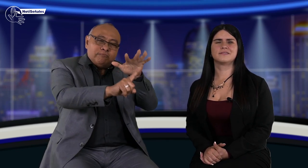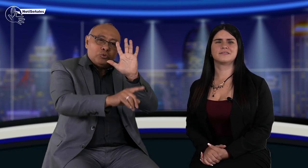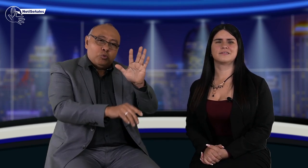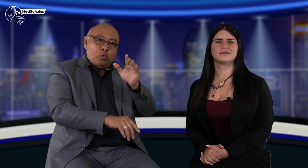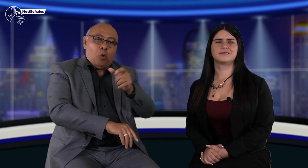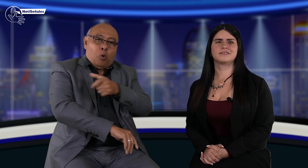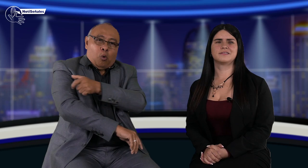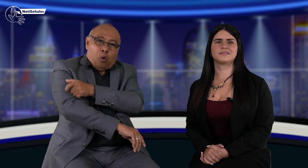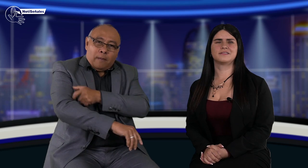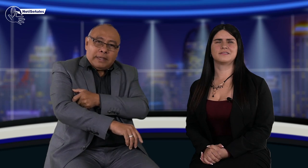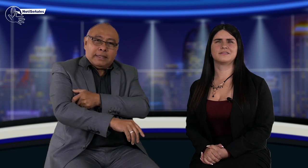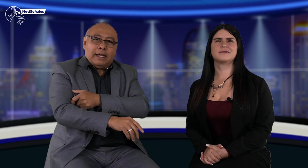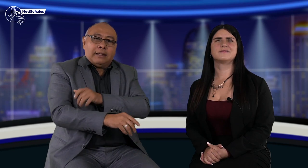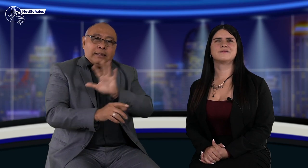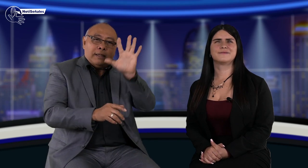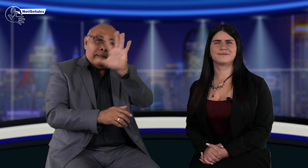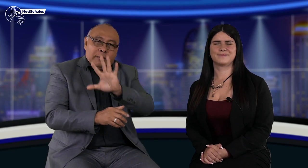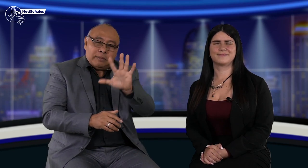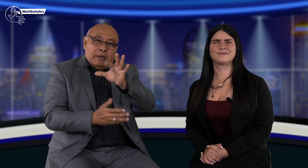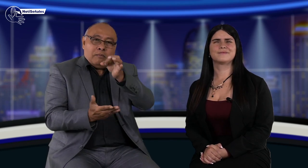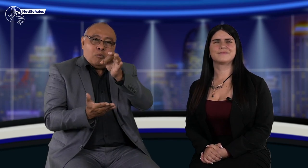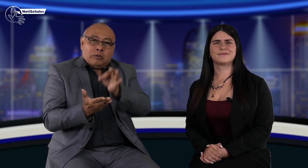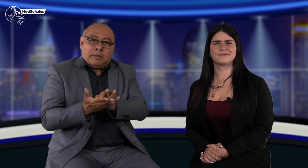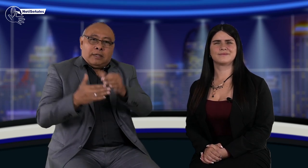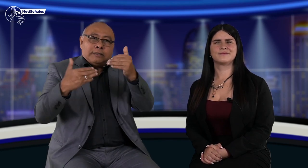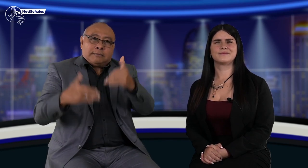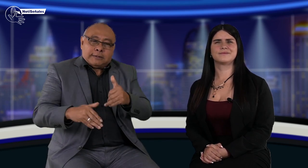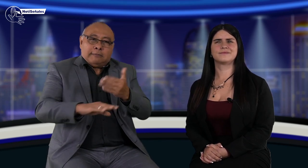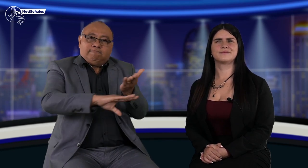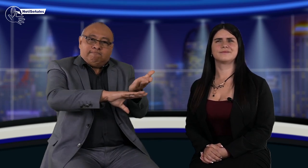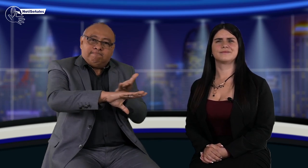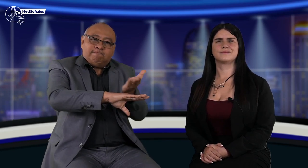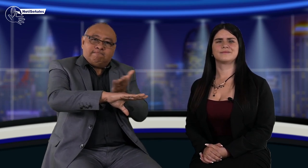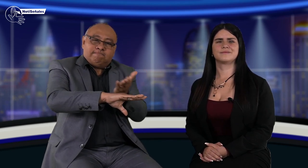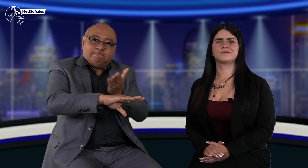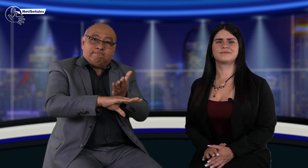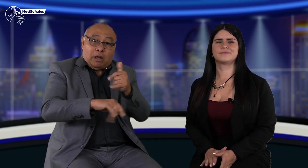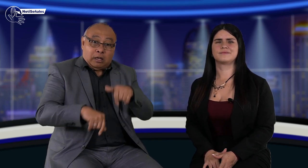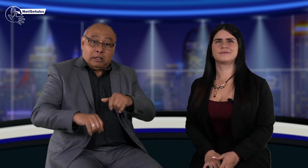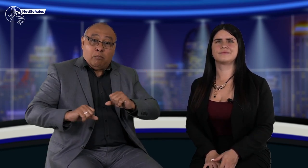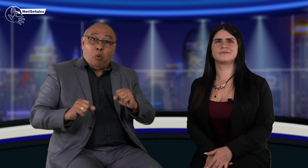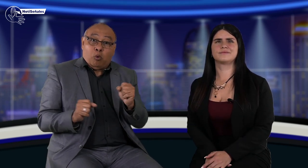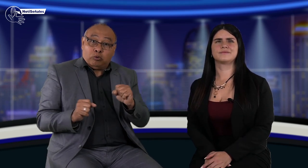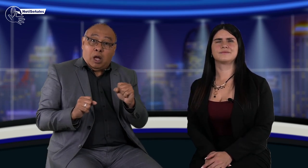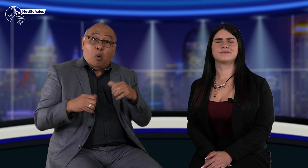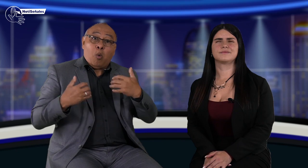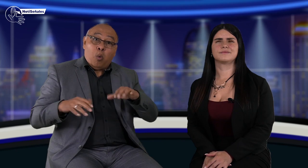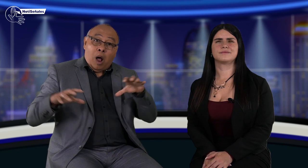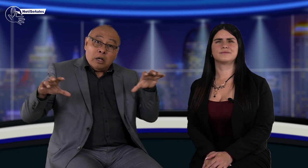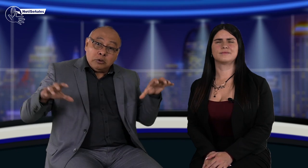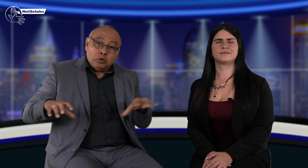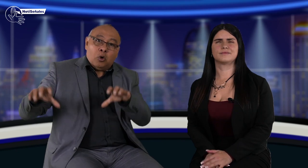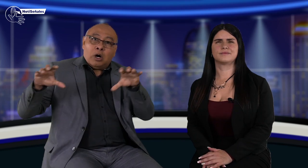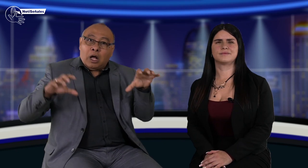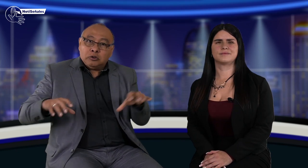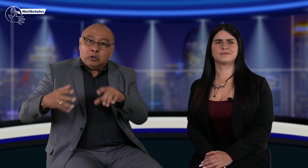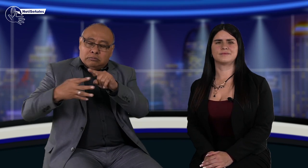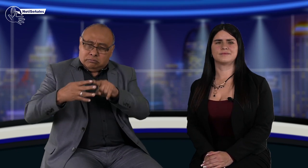nacional, desde espacios de participación como los comités de discapacidad municipales y departamentales, puedan con esta